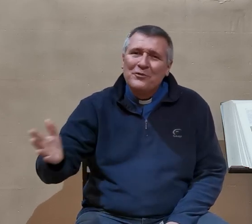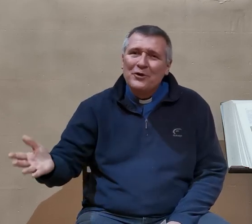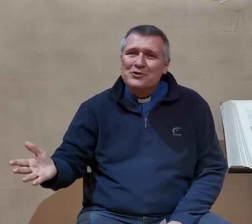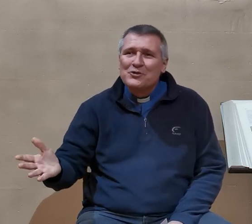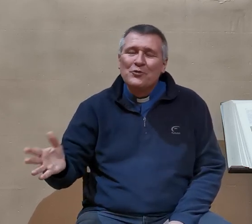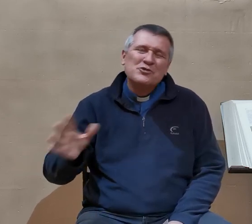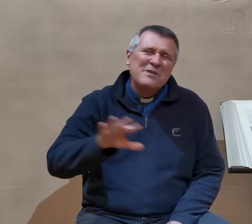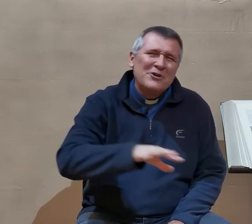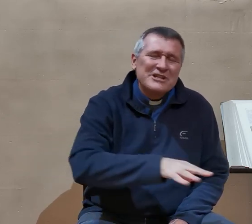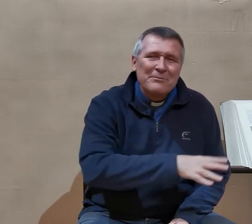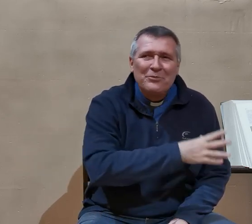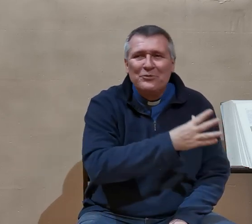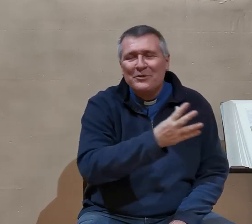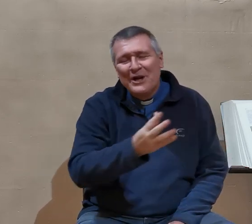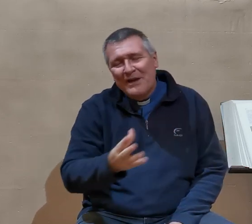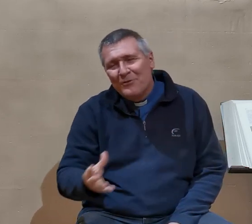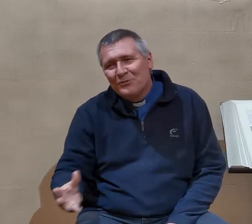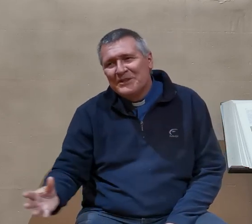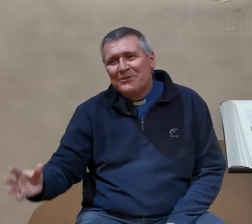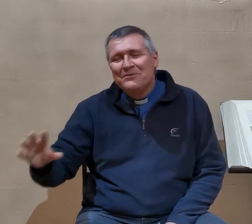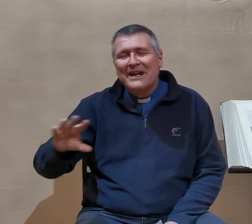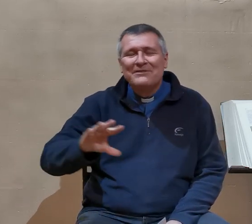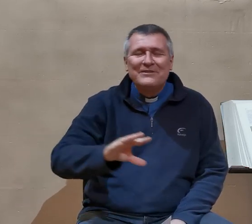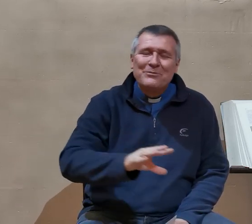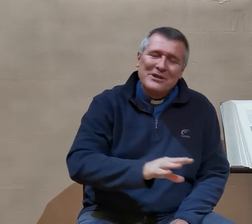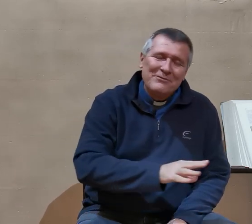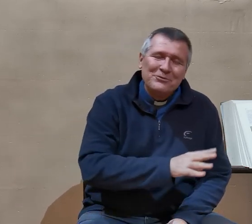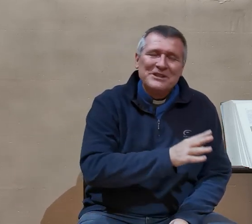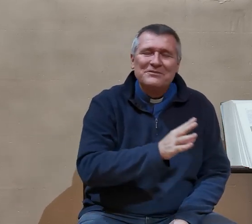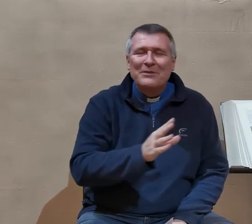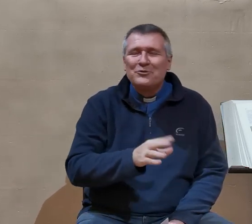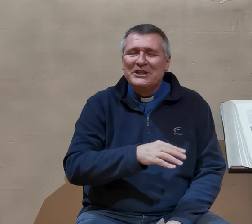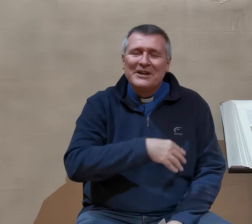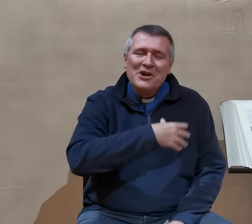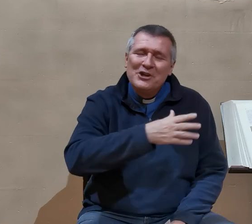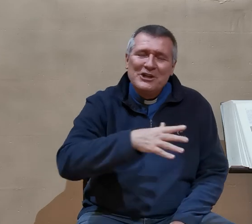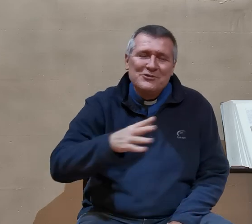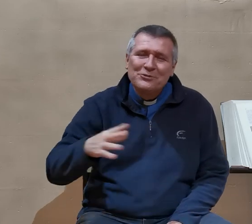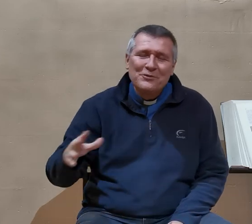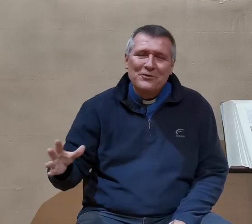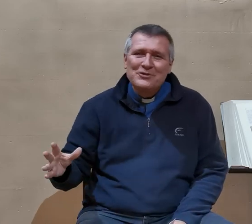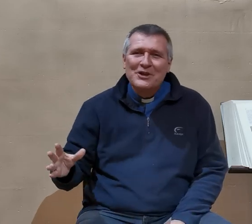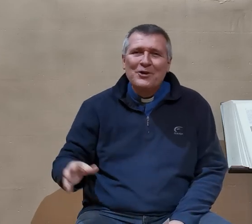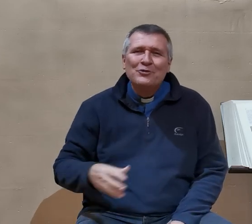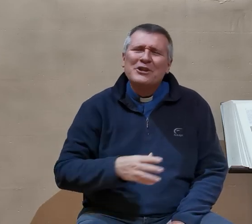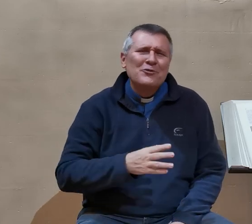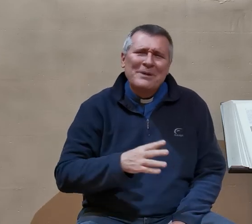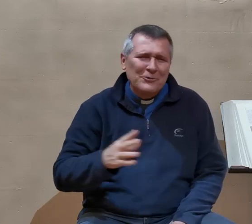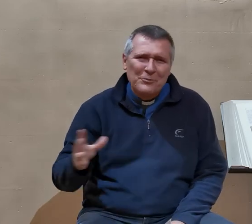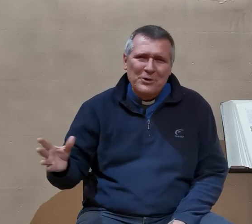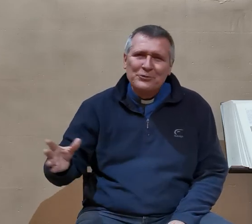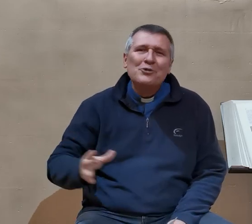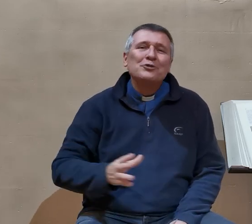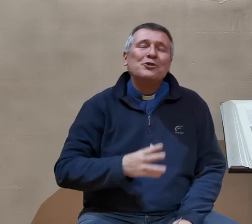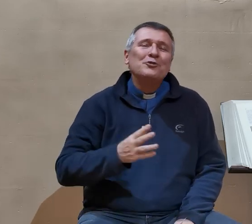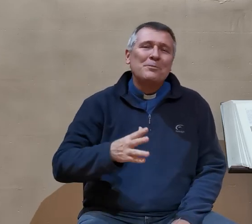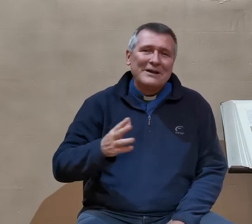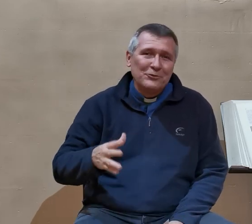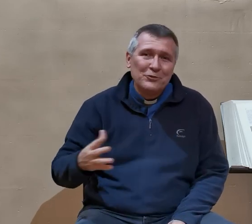forces se mélangent un peu, la volonté de faire vivre et puis la volonté de faire mourir. Les autres forces, n'en ayons pas trop peur, ne leur donnons pas trop